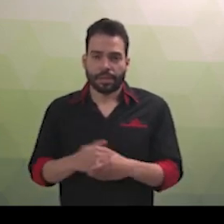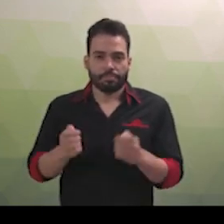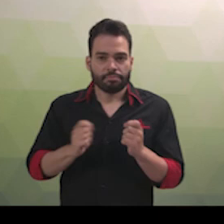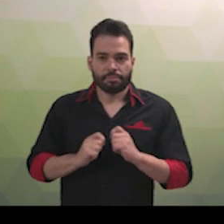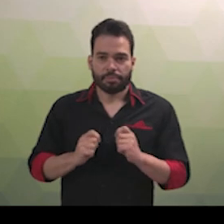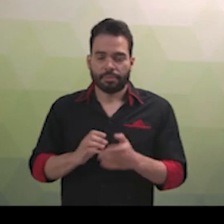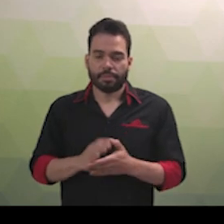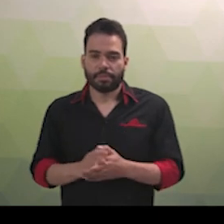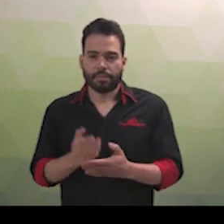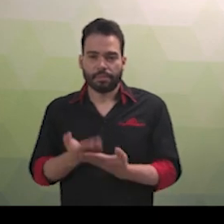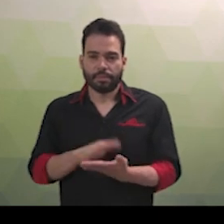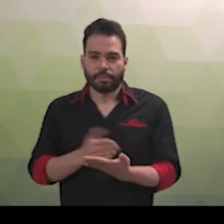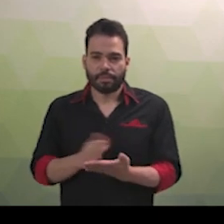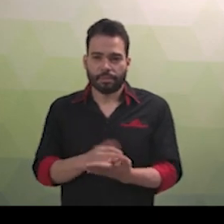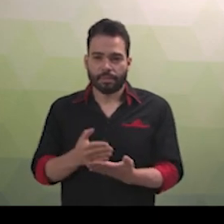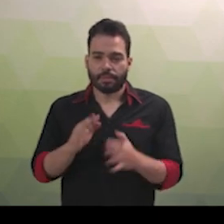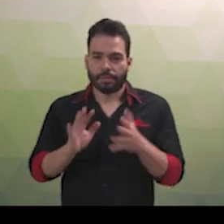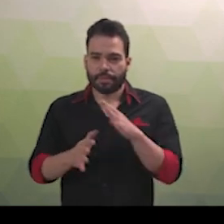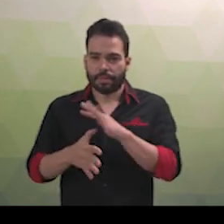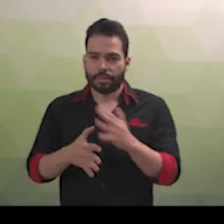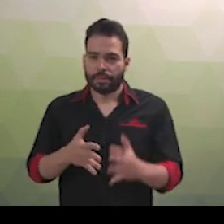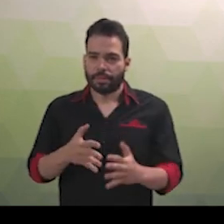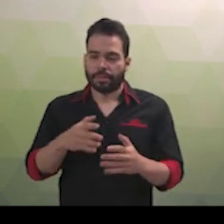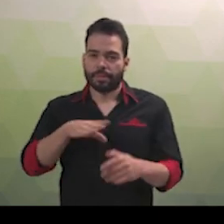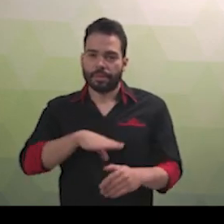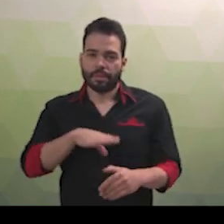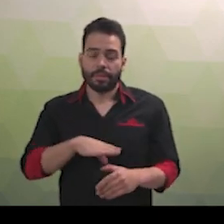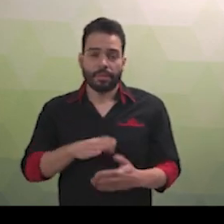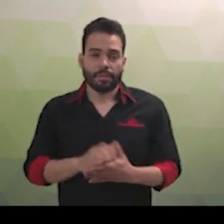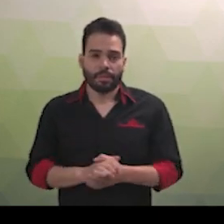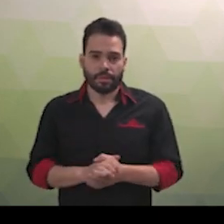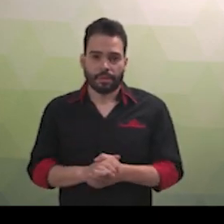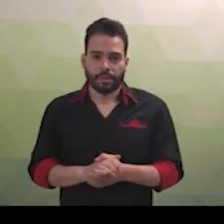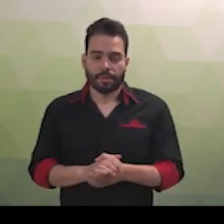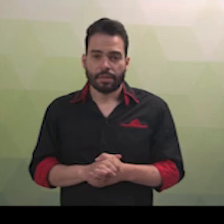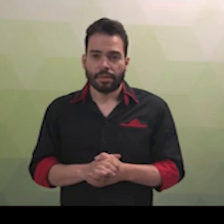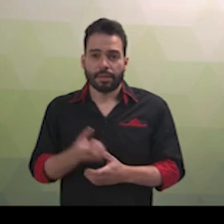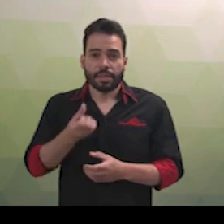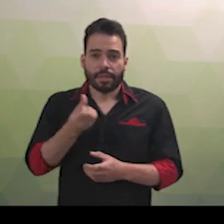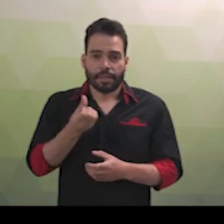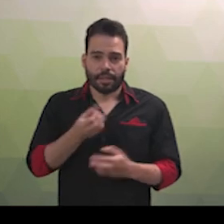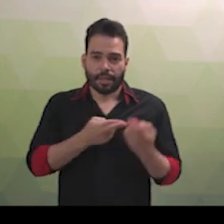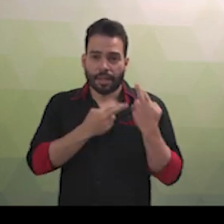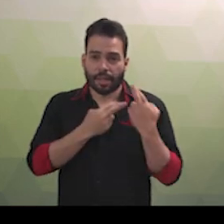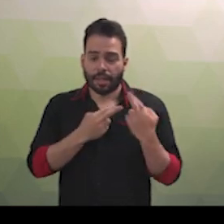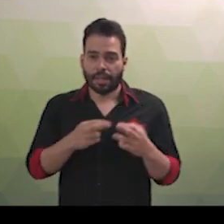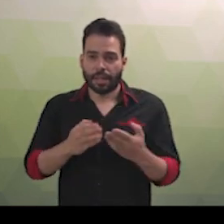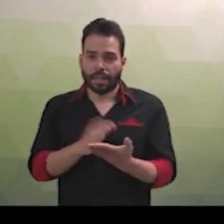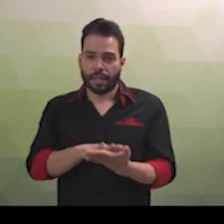Efetuar comunicação entre surdos e ouvintes, surdos e surdos, surdos e surdos cegos, surdos